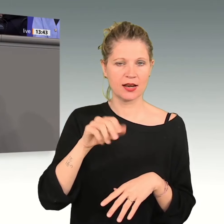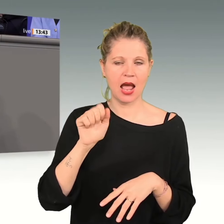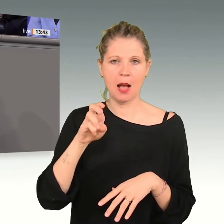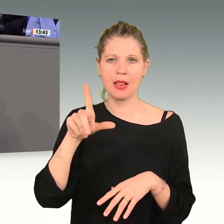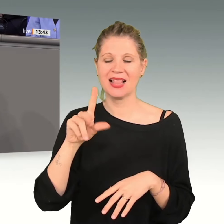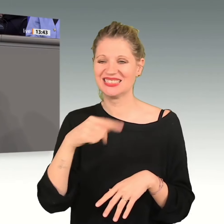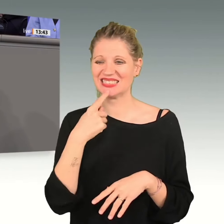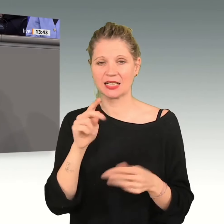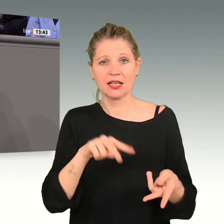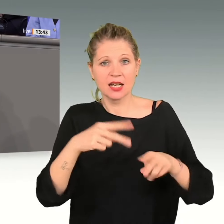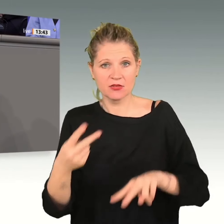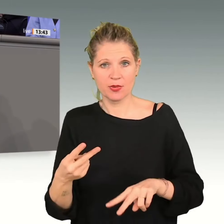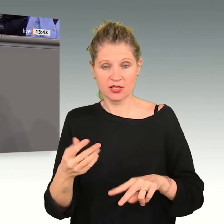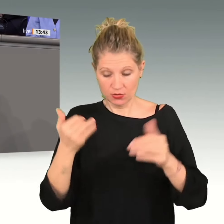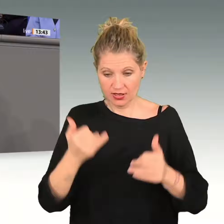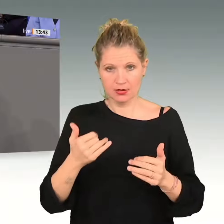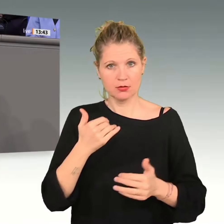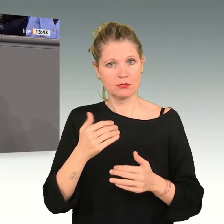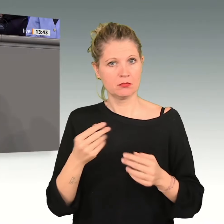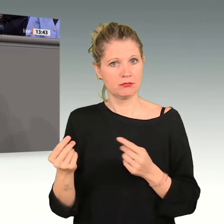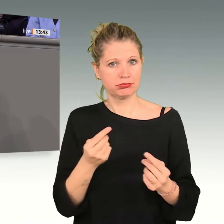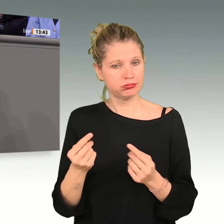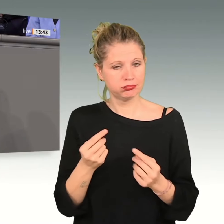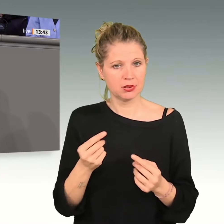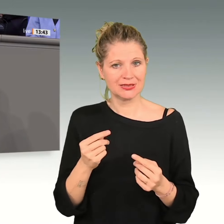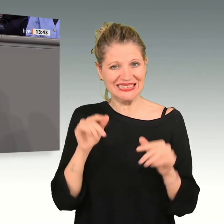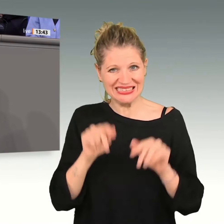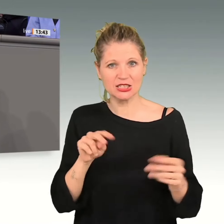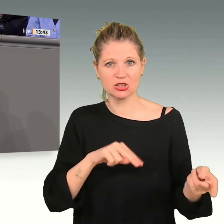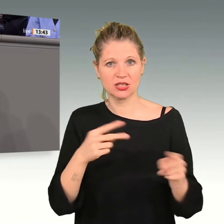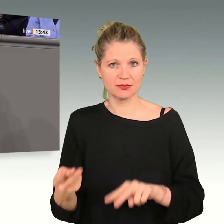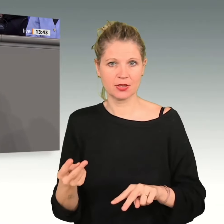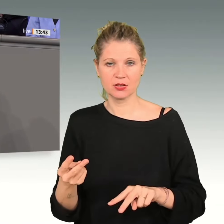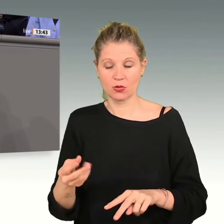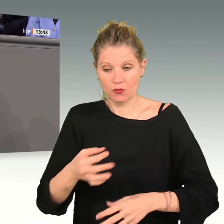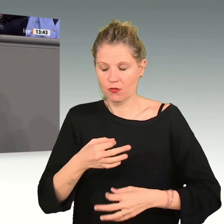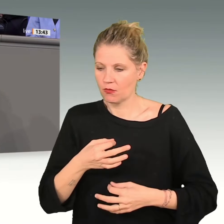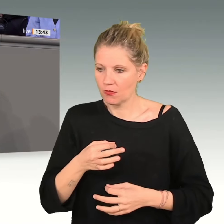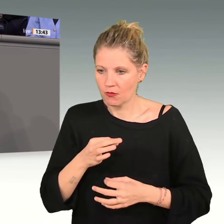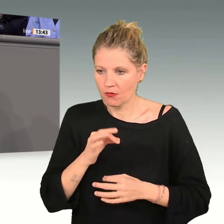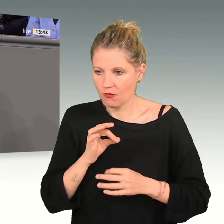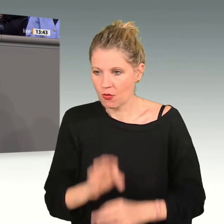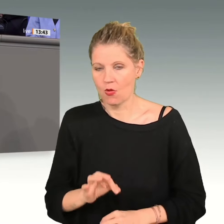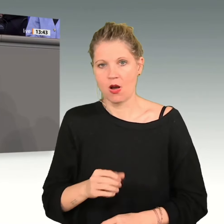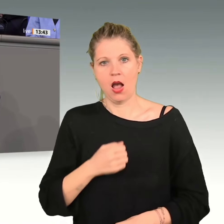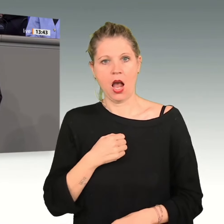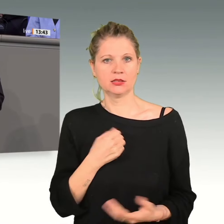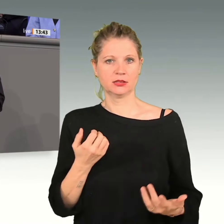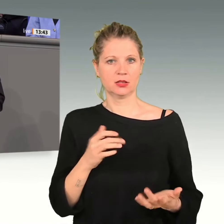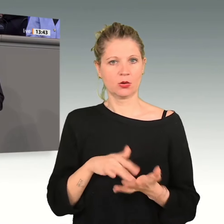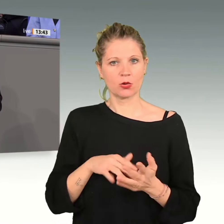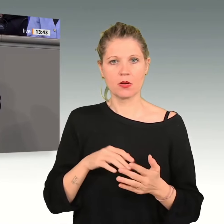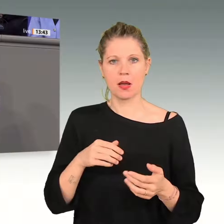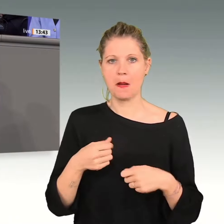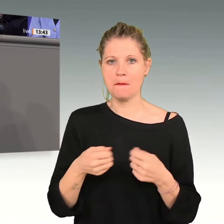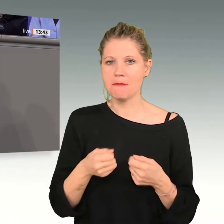Transformation, über die wir jetzt sprechen, macht ihm so wörtlich Angst, weil sie die Marktwirtschaft und